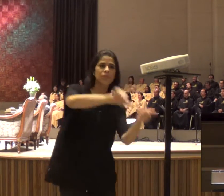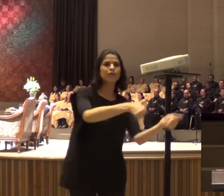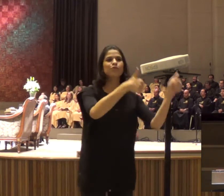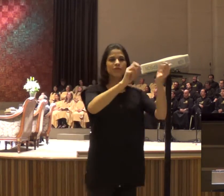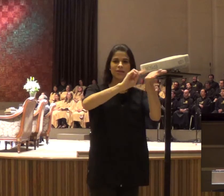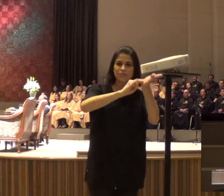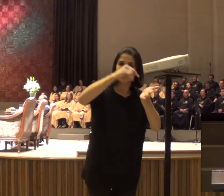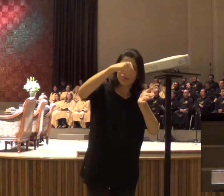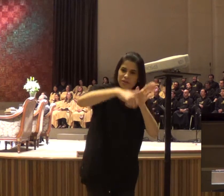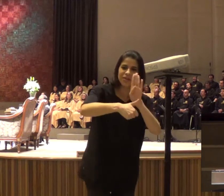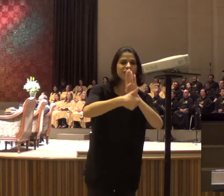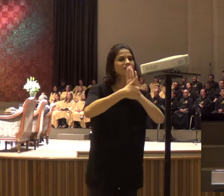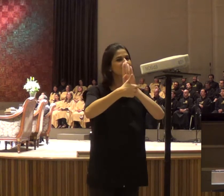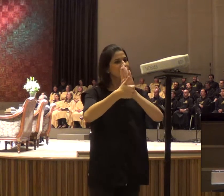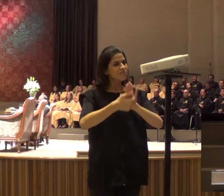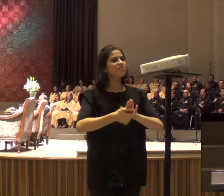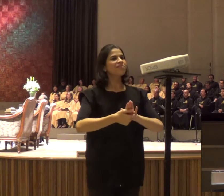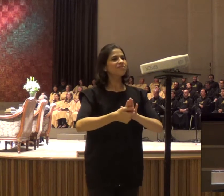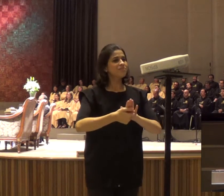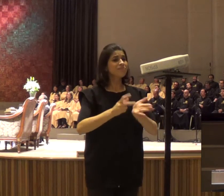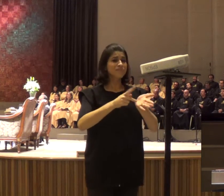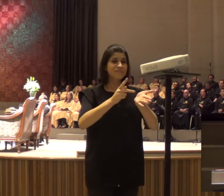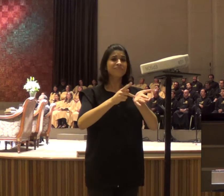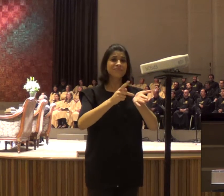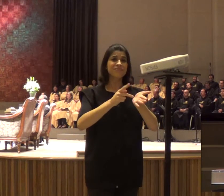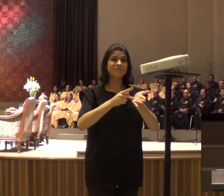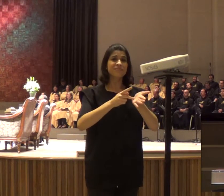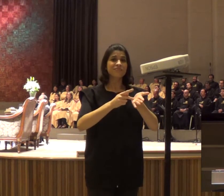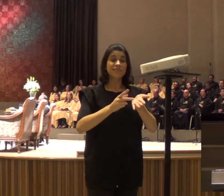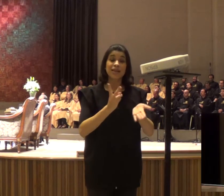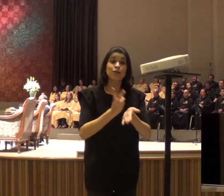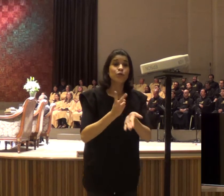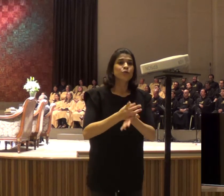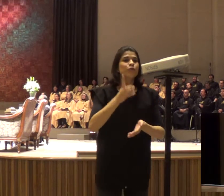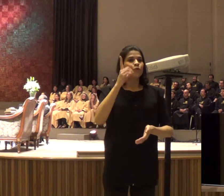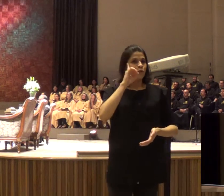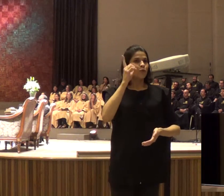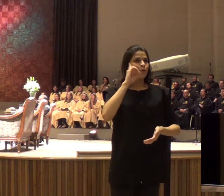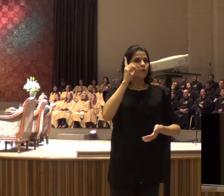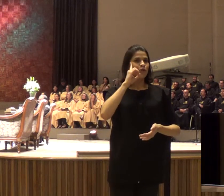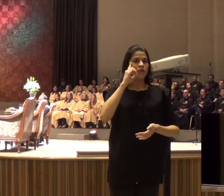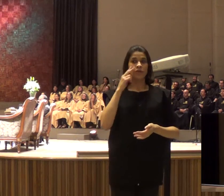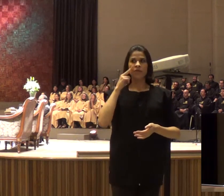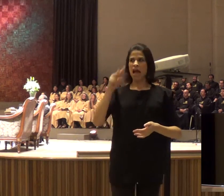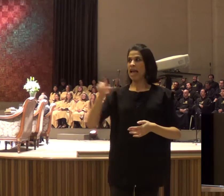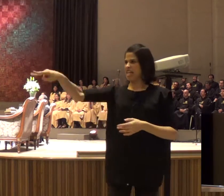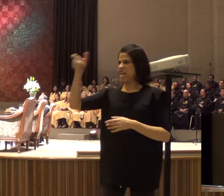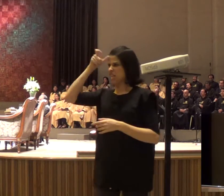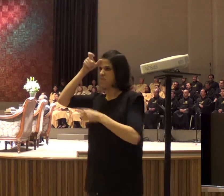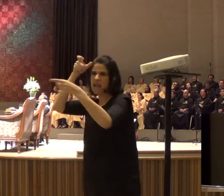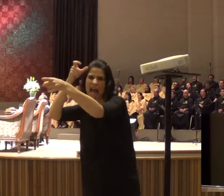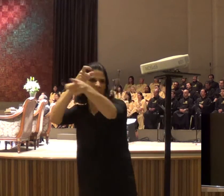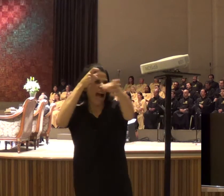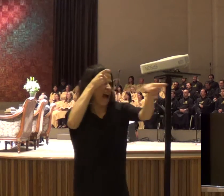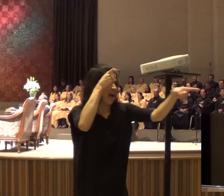Deus fala, não é todo dia que eu estou pregando, que eu olho aí, tem um endemoniado lá, não é assim não,